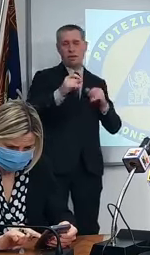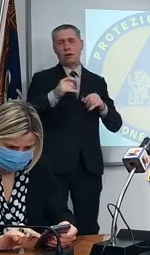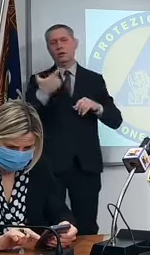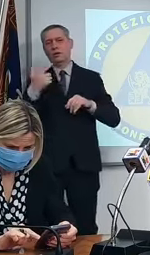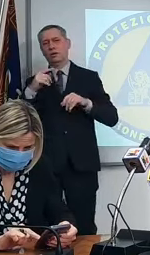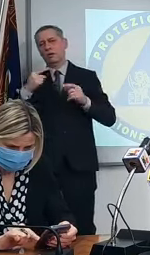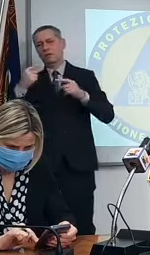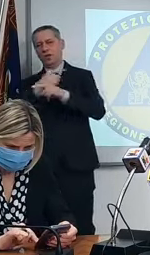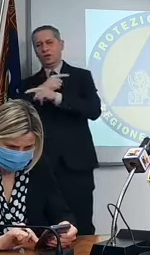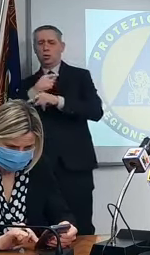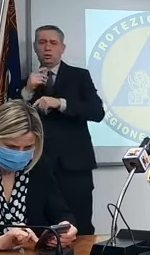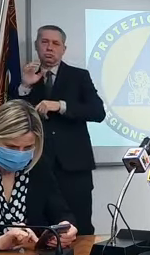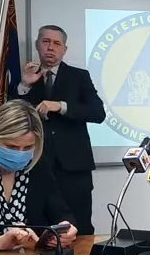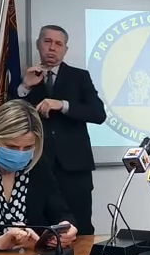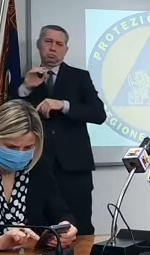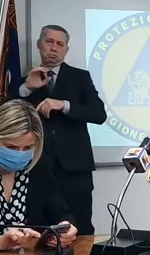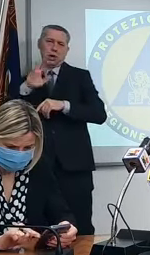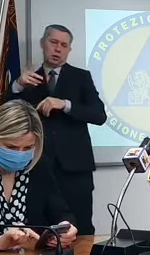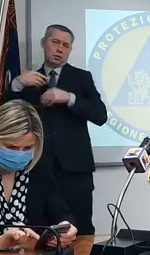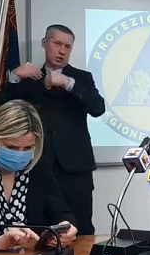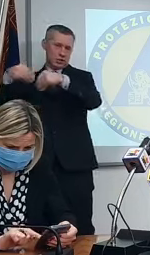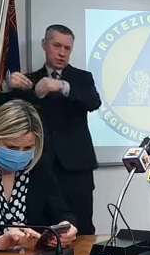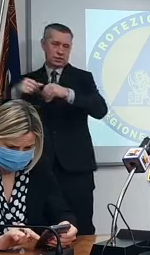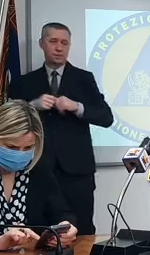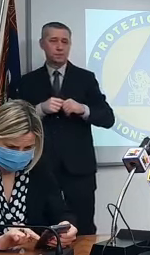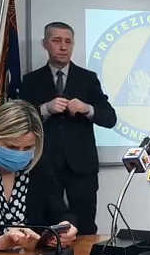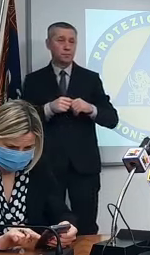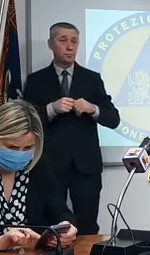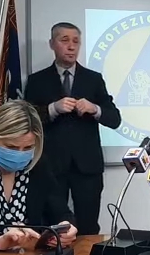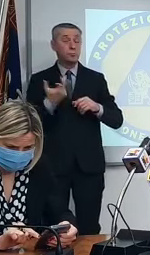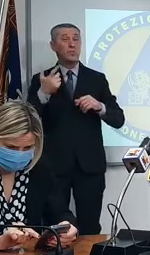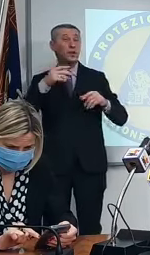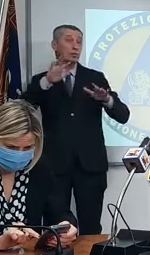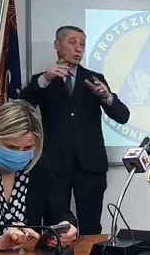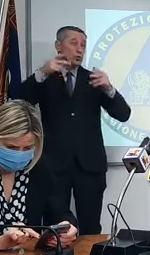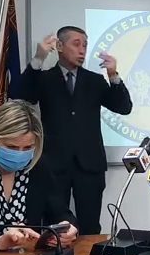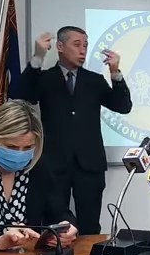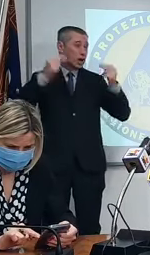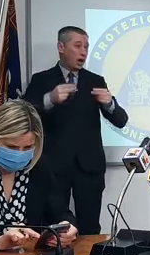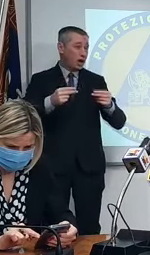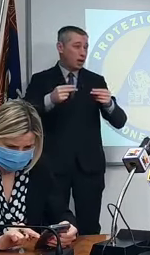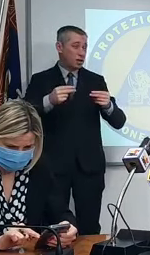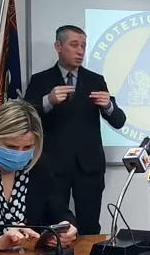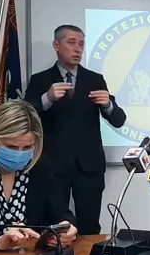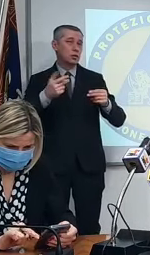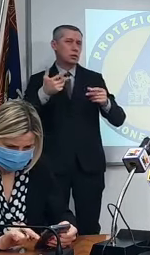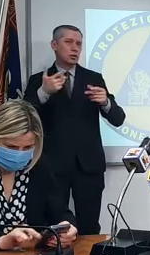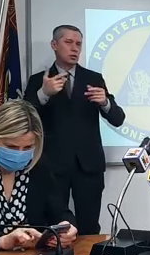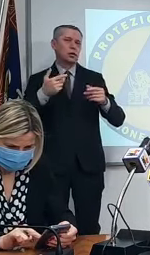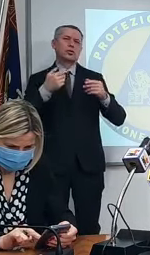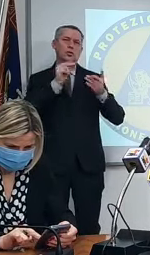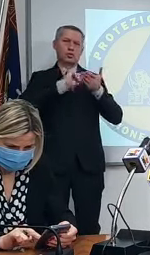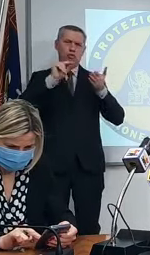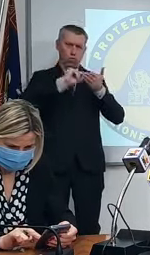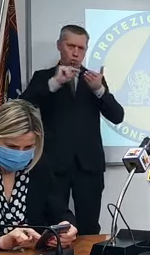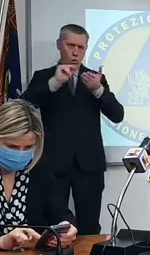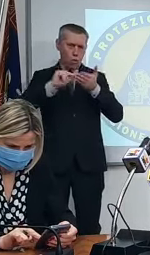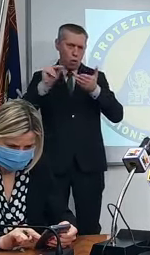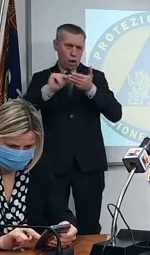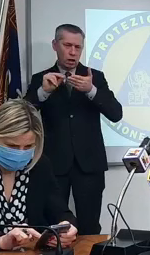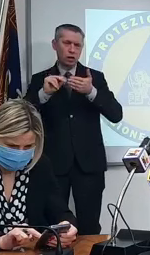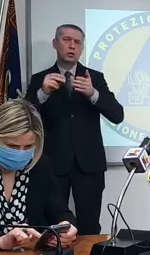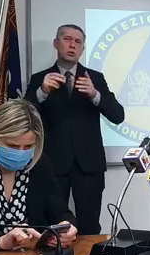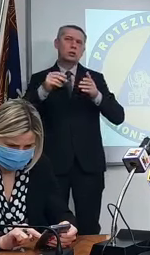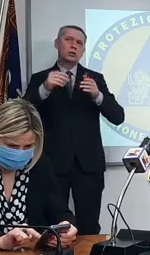50%. Per quanto riguarda il contingente totale posso dire che il dato totale di tutte le nostre scuole a regime è di